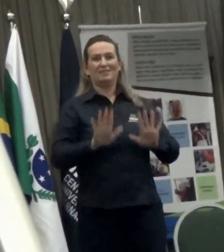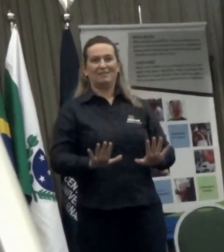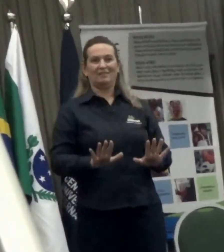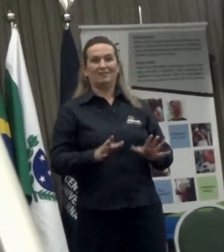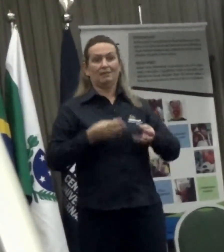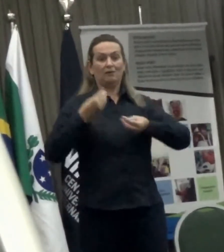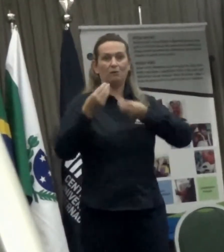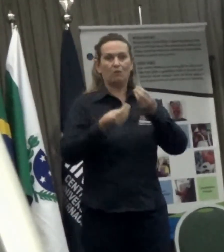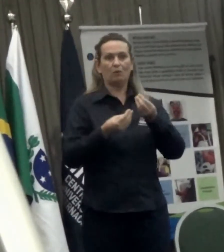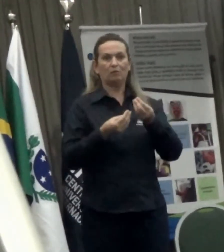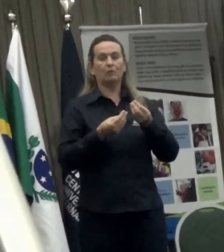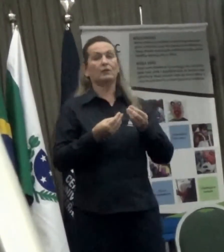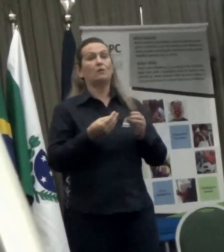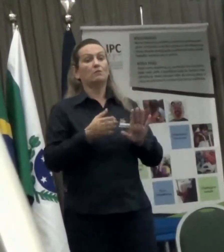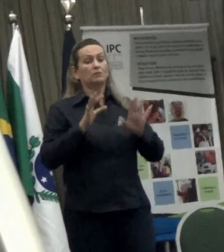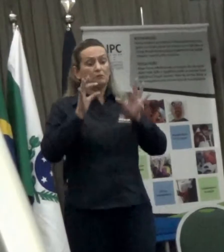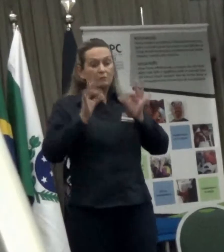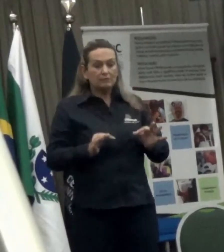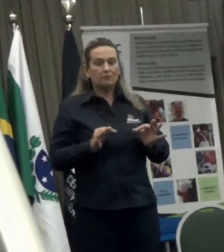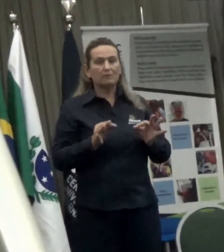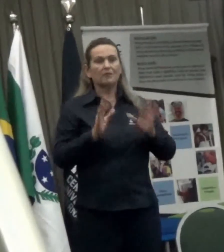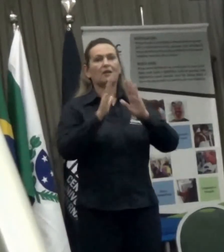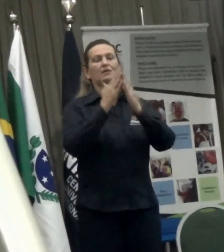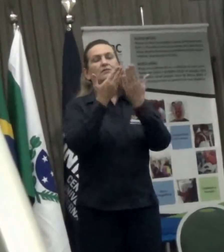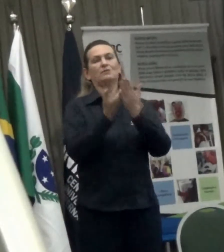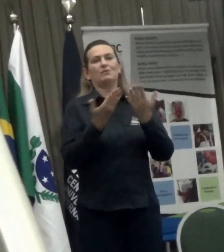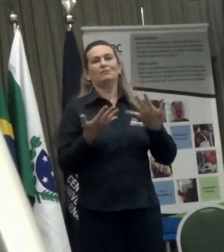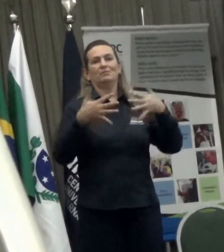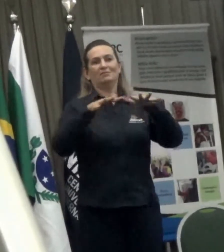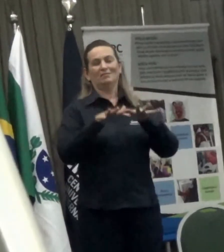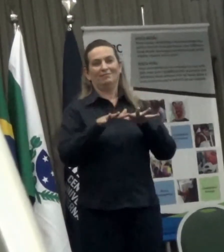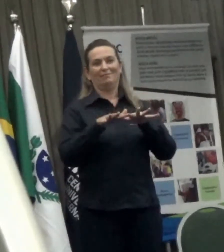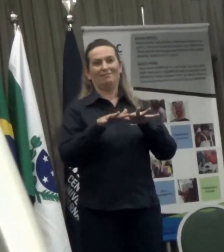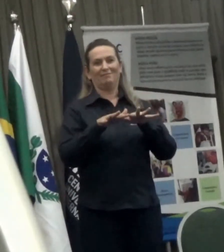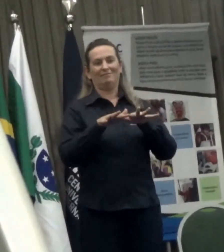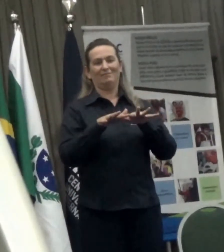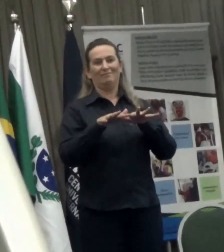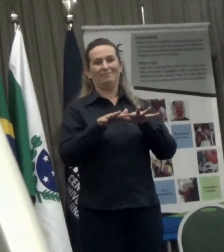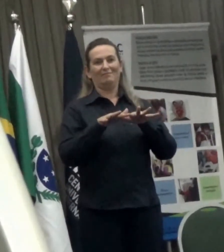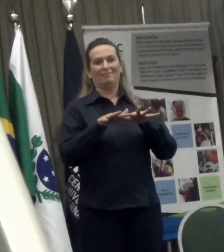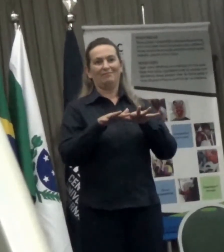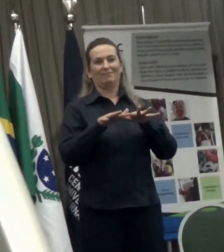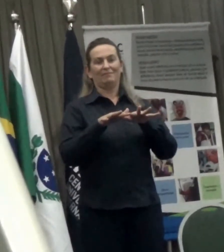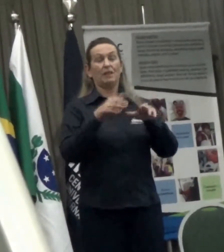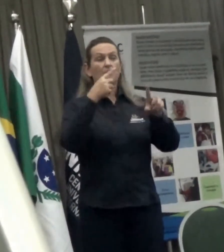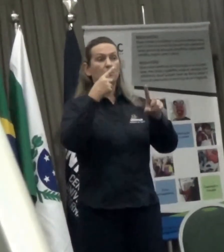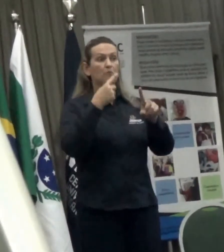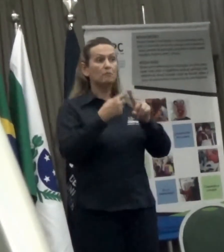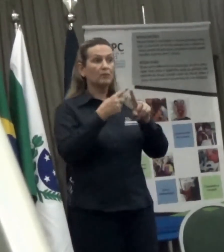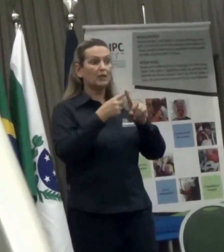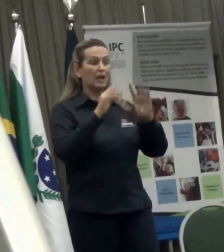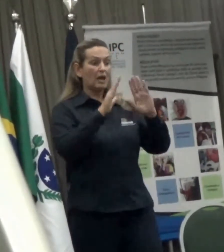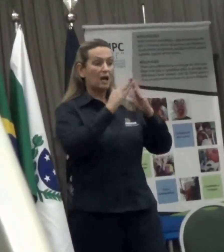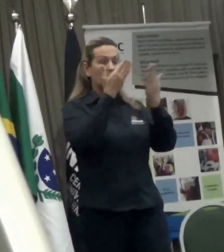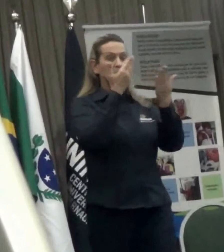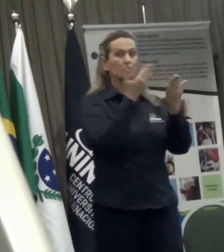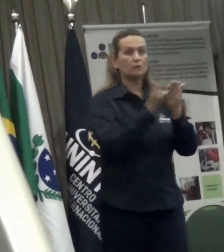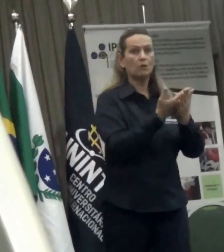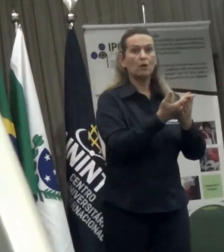nas escolas regulares. Por que, Jesus? Porque a escola é o primeiro loco, é o primeiro foro